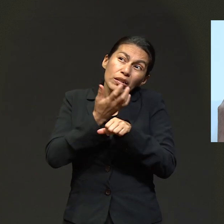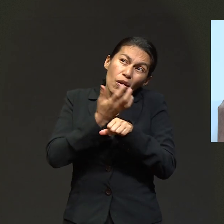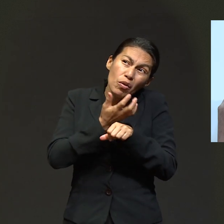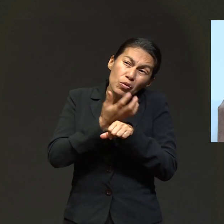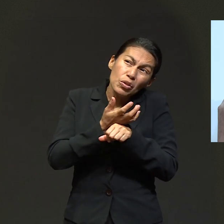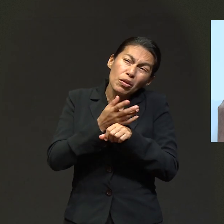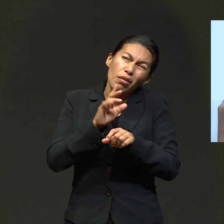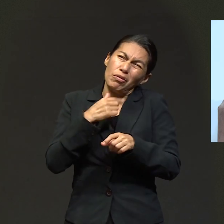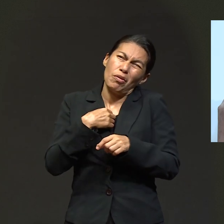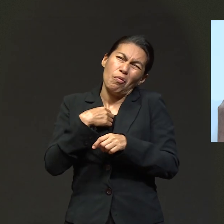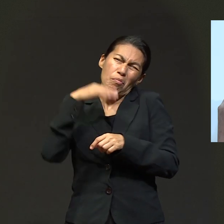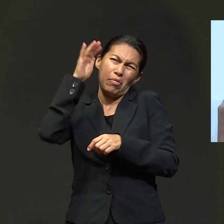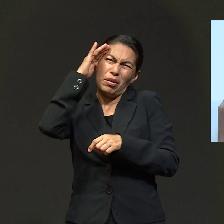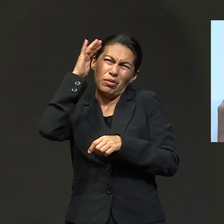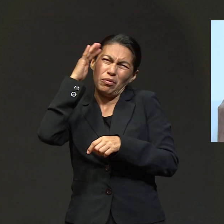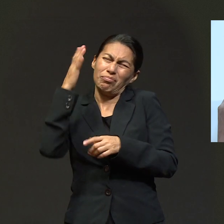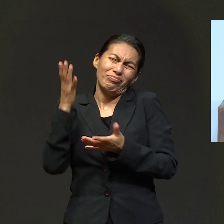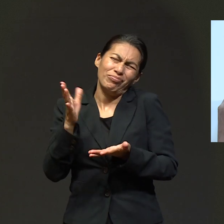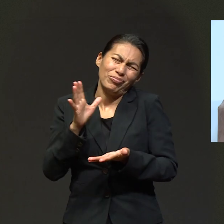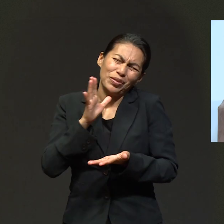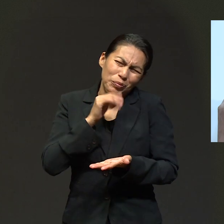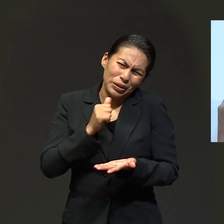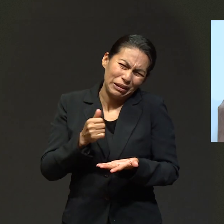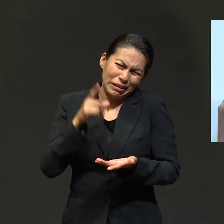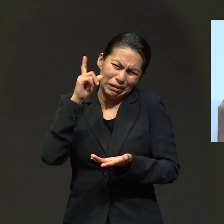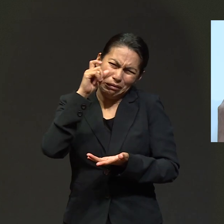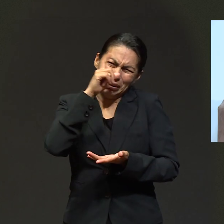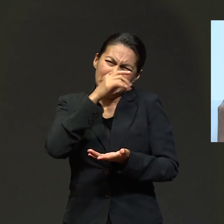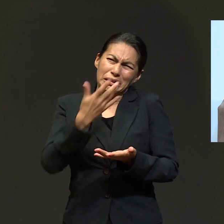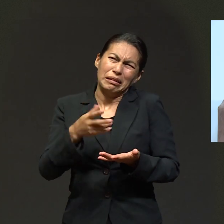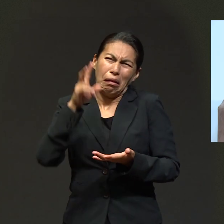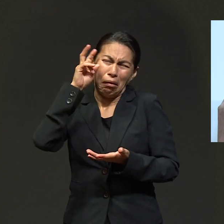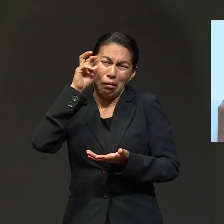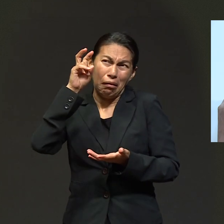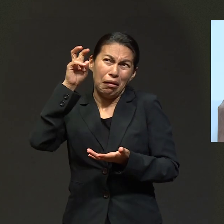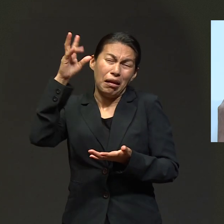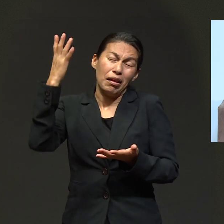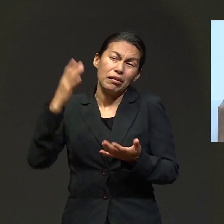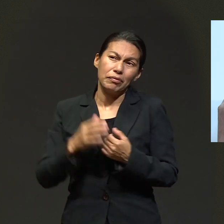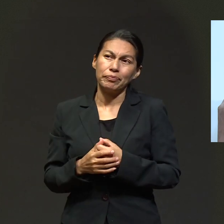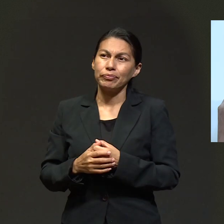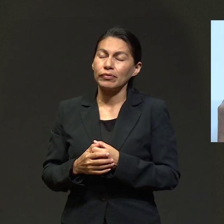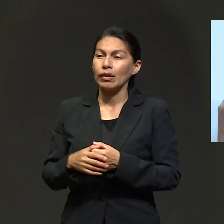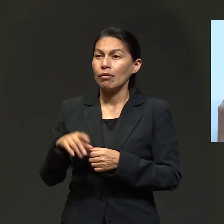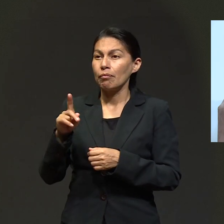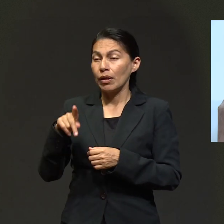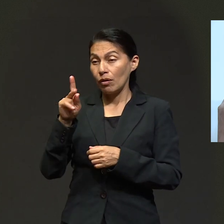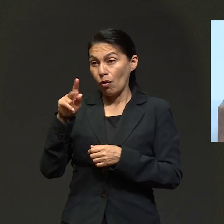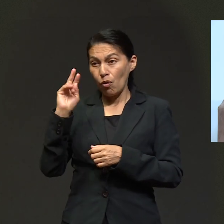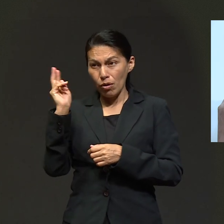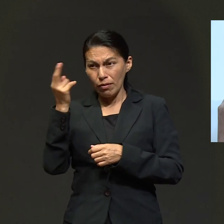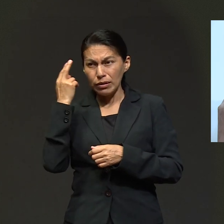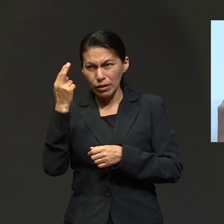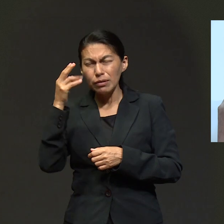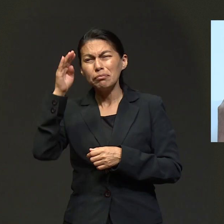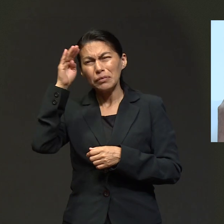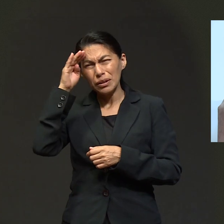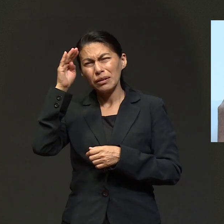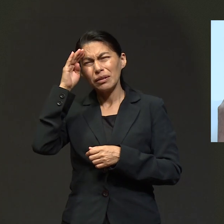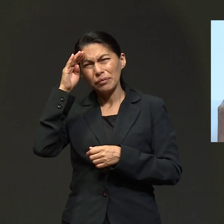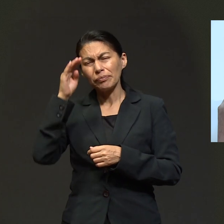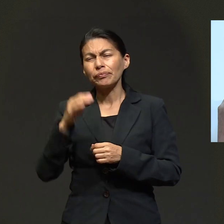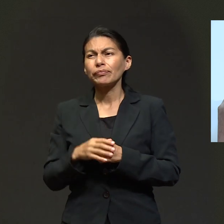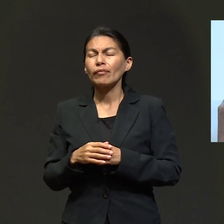mejor y conocer Estados Unidos. Pero no, no, yo creo que nunca lo voy a lograr. Dije yo, no, o sea, un sueño. Pero sí, desde la